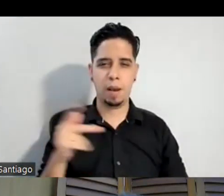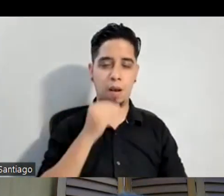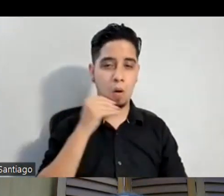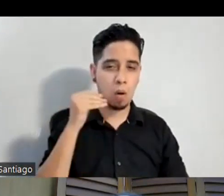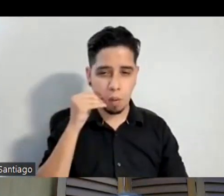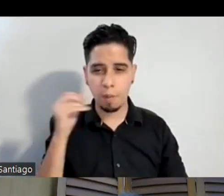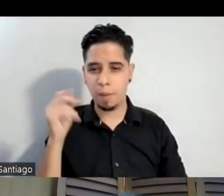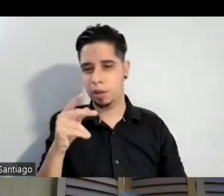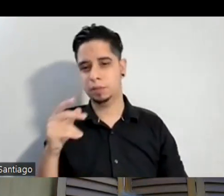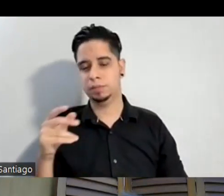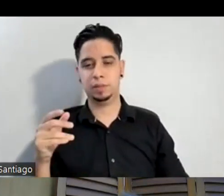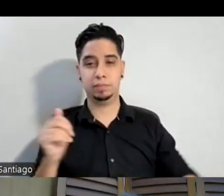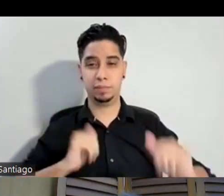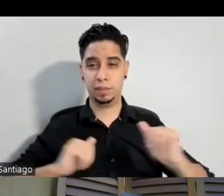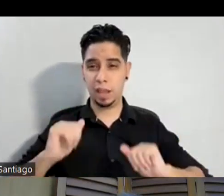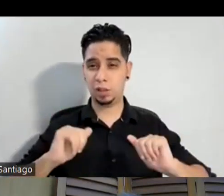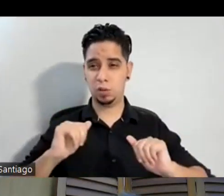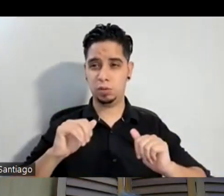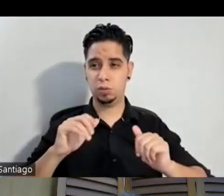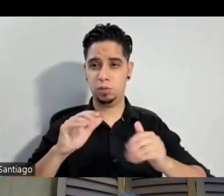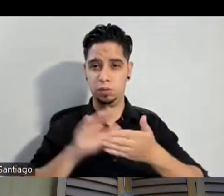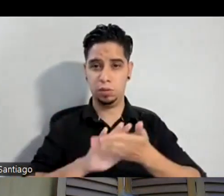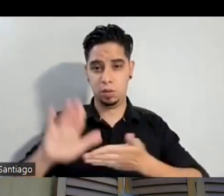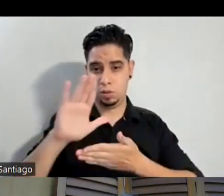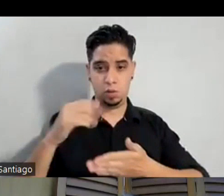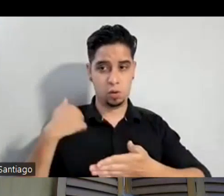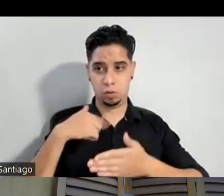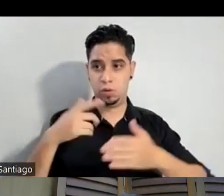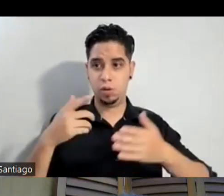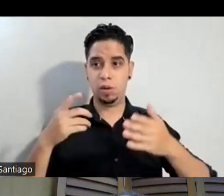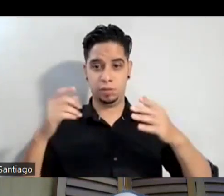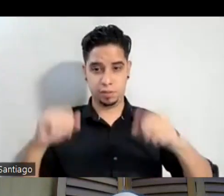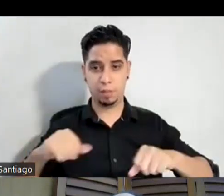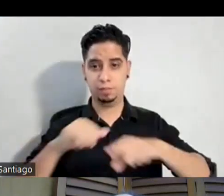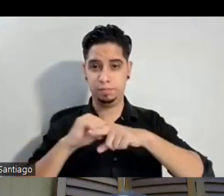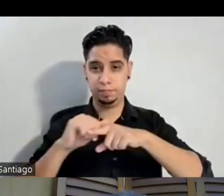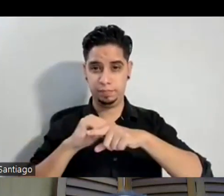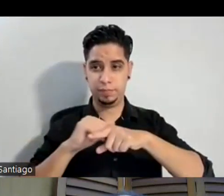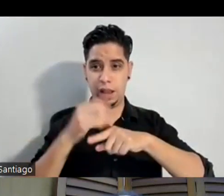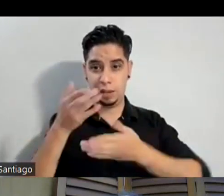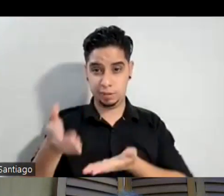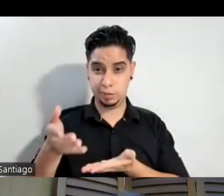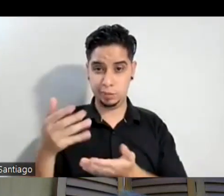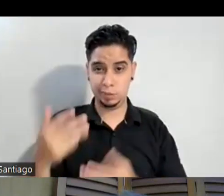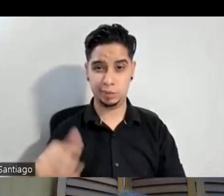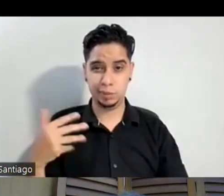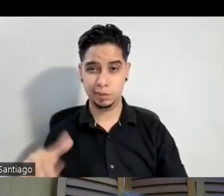la universidad porque tenemos la bendición que estamos ensayando en la sala del teatro así que estamos para mí es